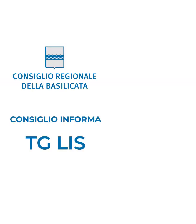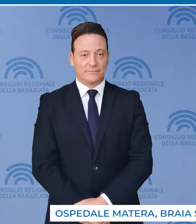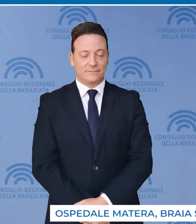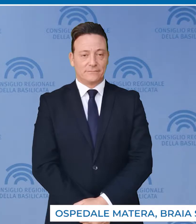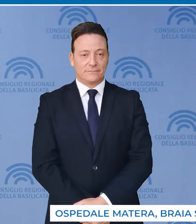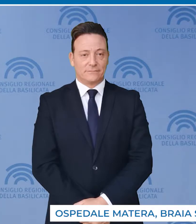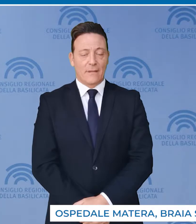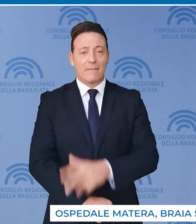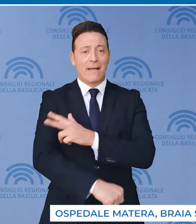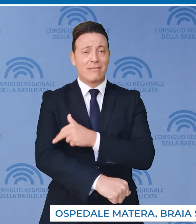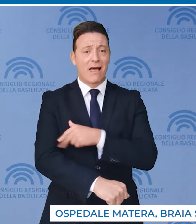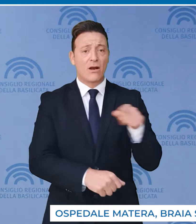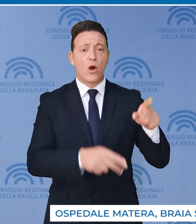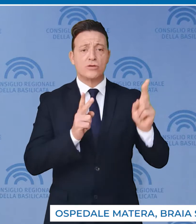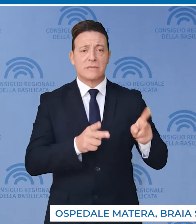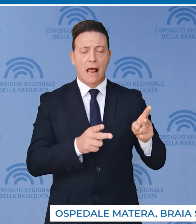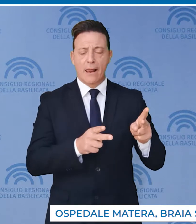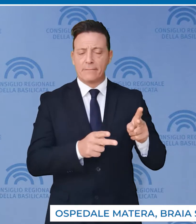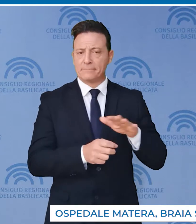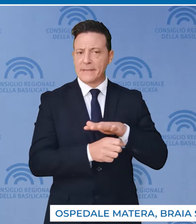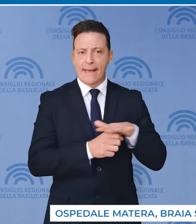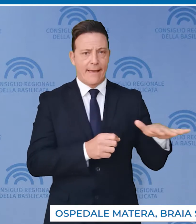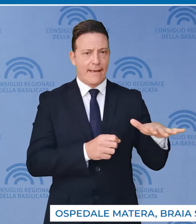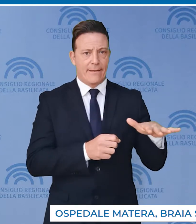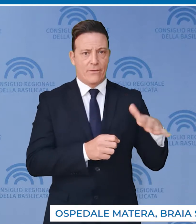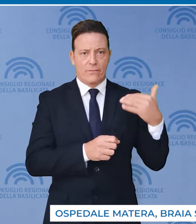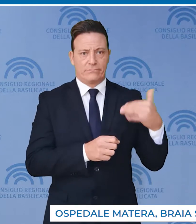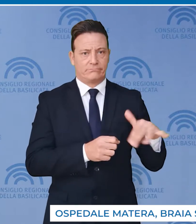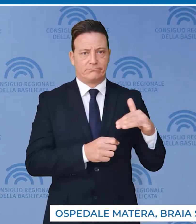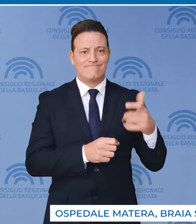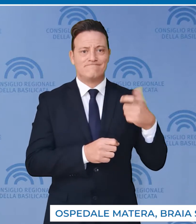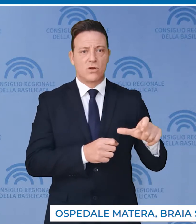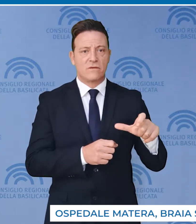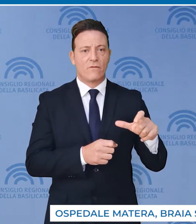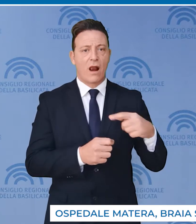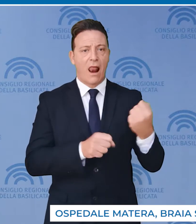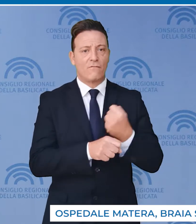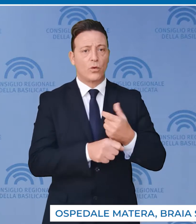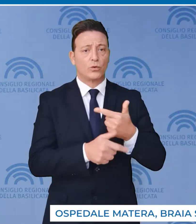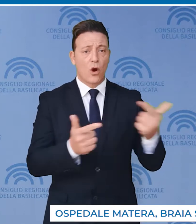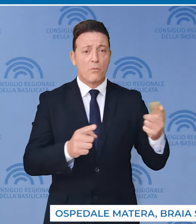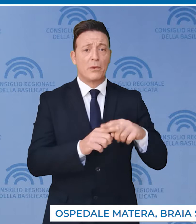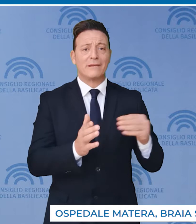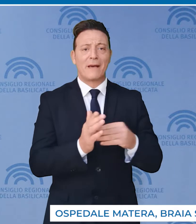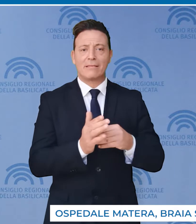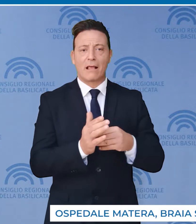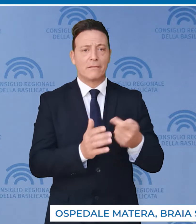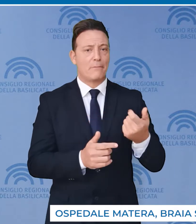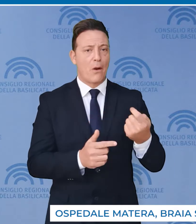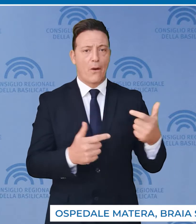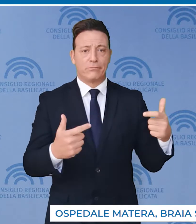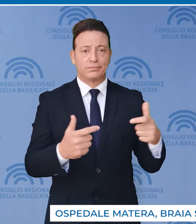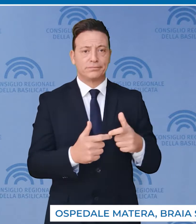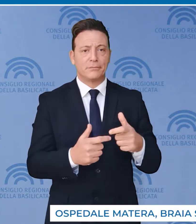L'ospedale di Matera è saturo e sottodimensionato per organico ed inoltre non si conosce la